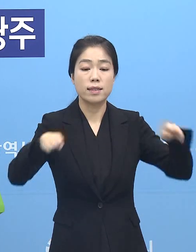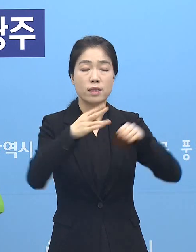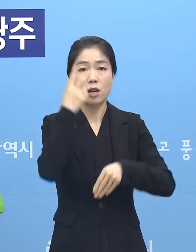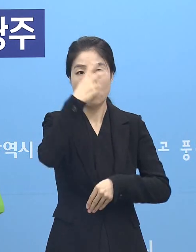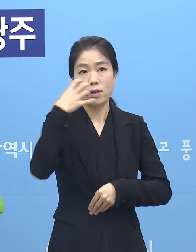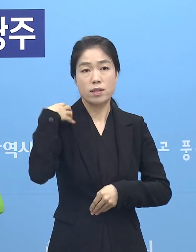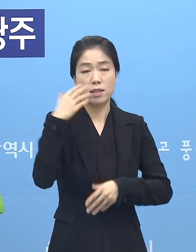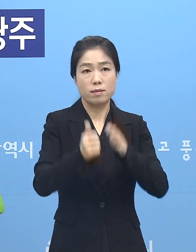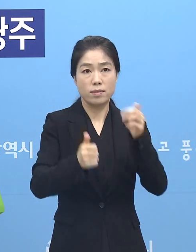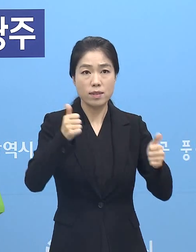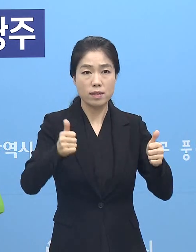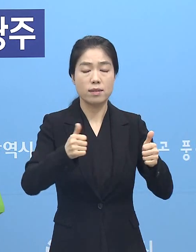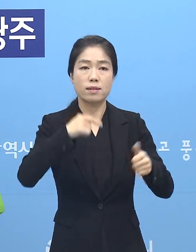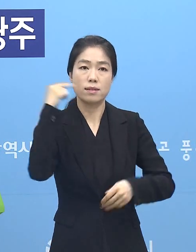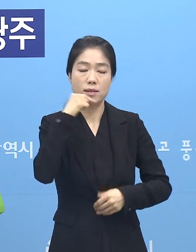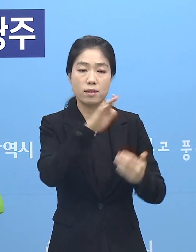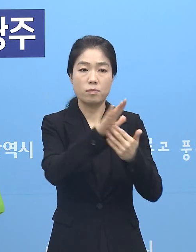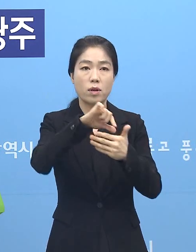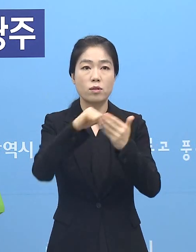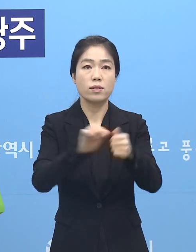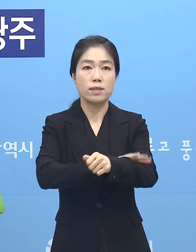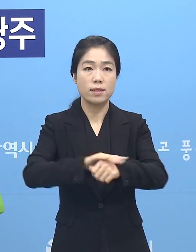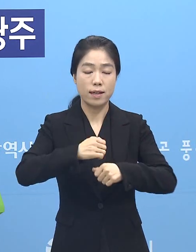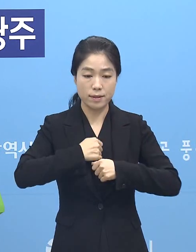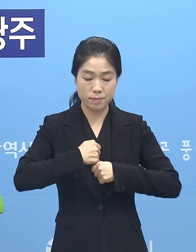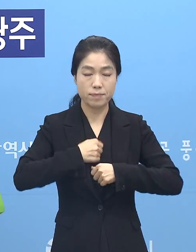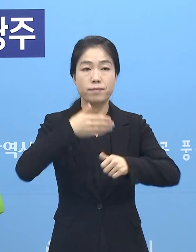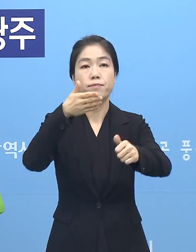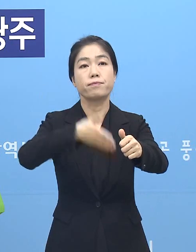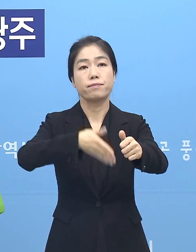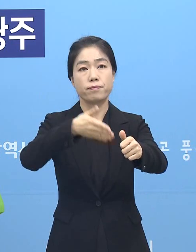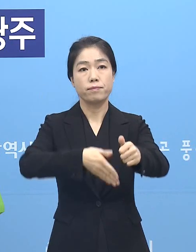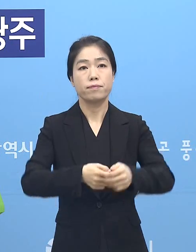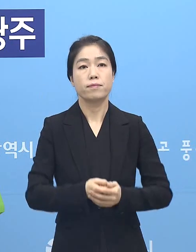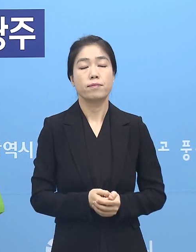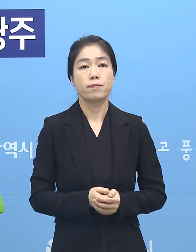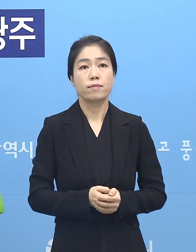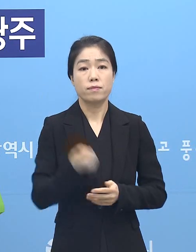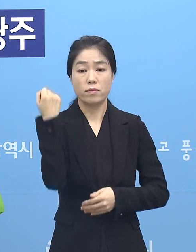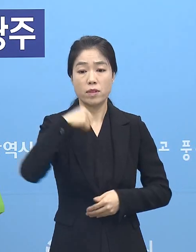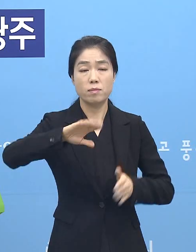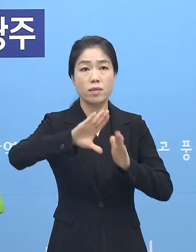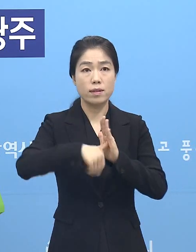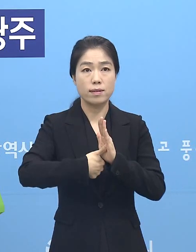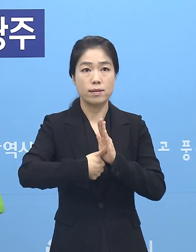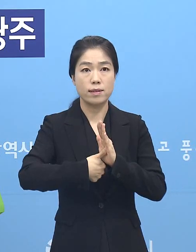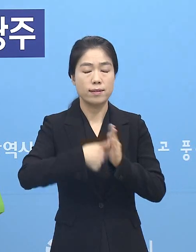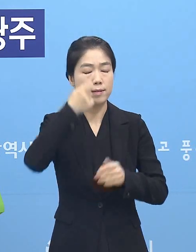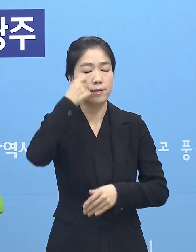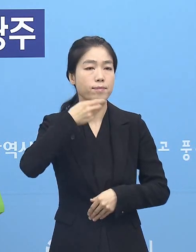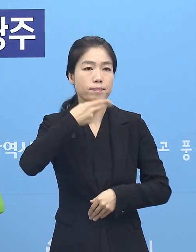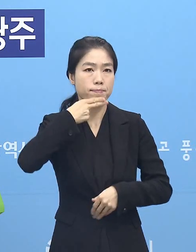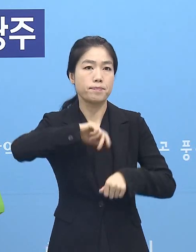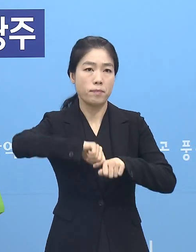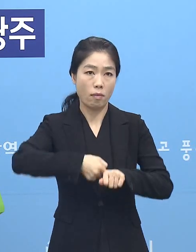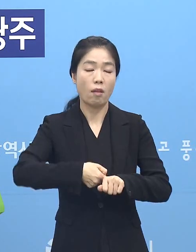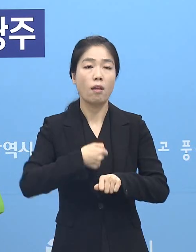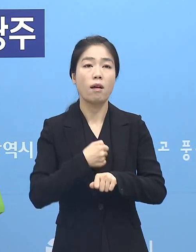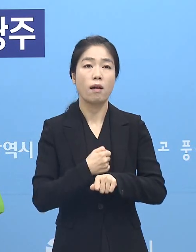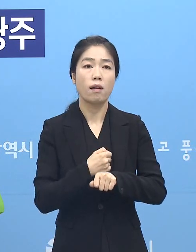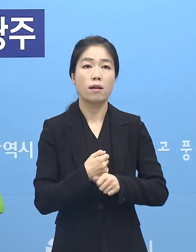관리자들의 철저한 방역수칙 준수를 부탁드립니다. 이반시 엄정 대응하겠습니다.